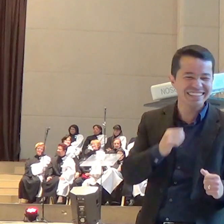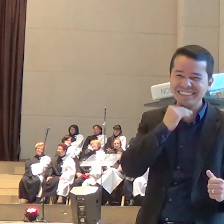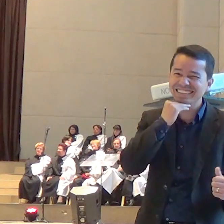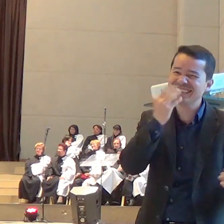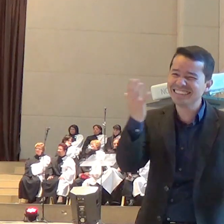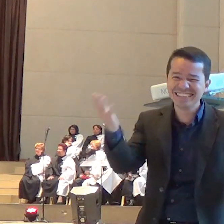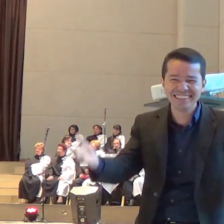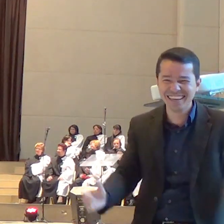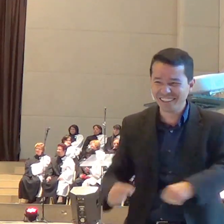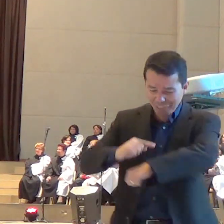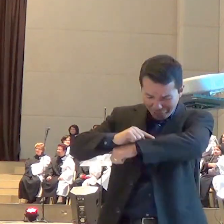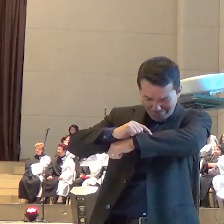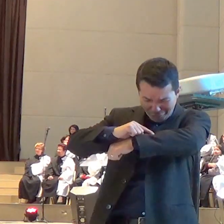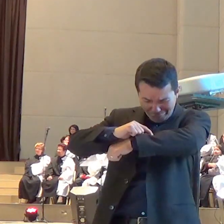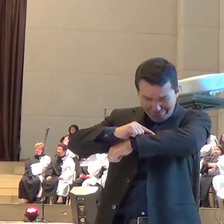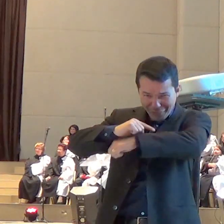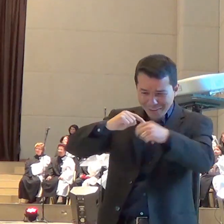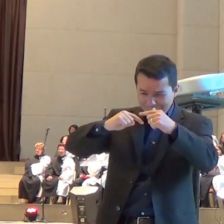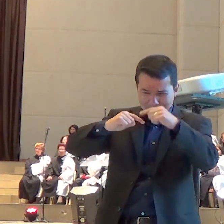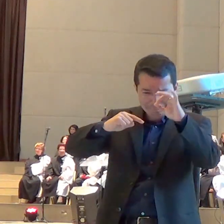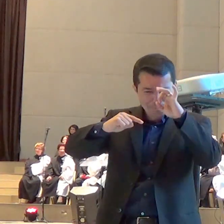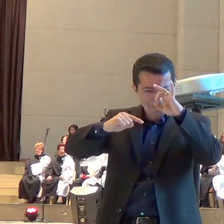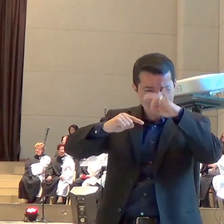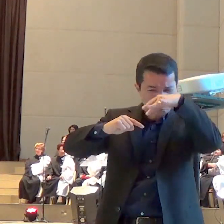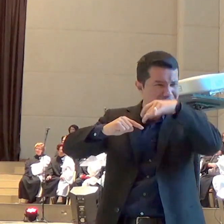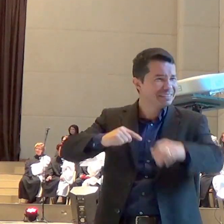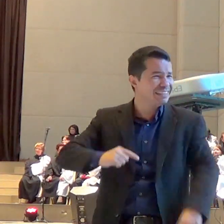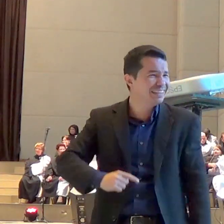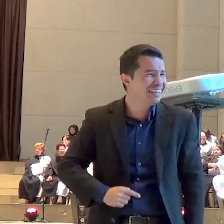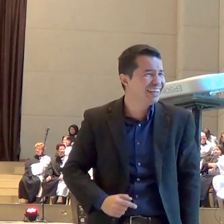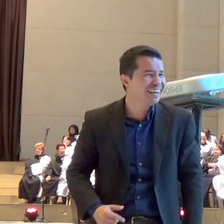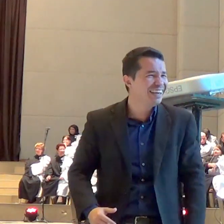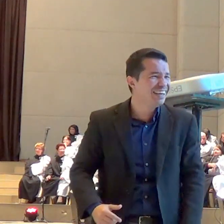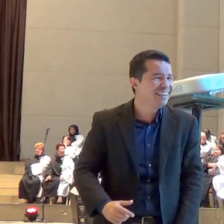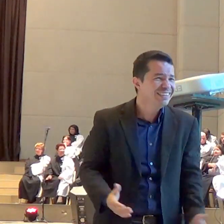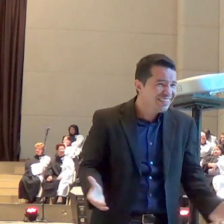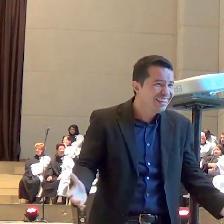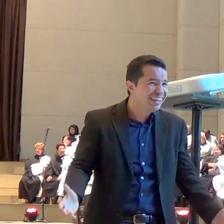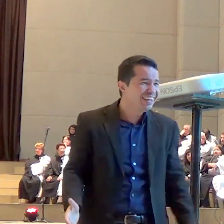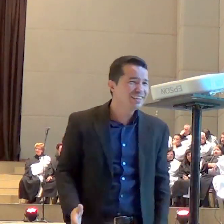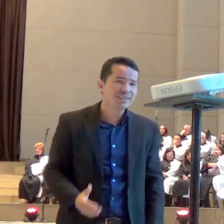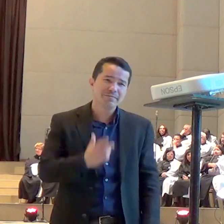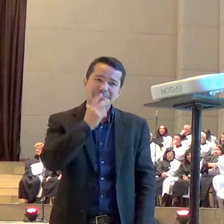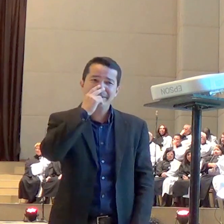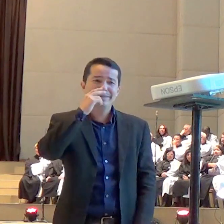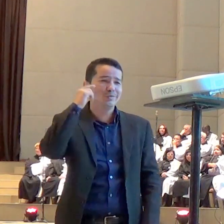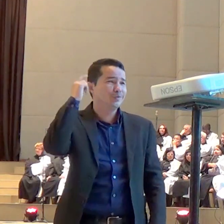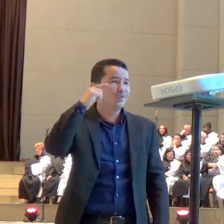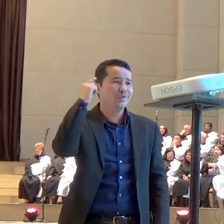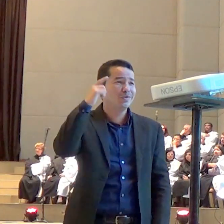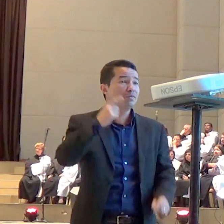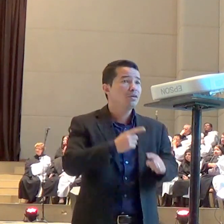que loucura não é loucura não é e aí o senhor olha assim filhinho